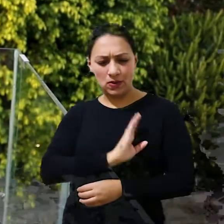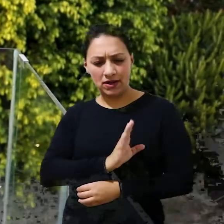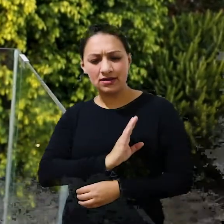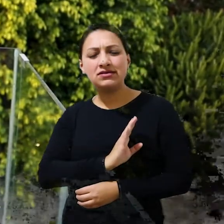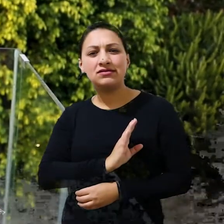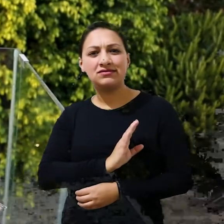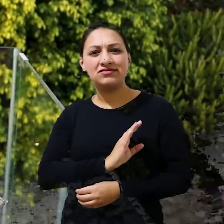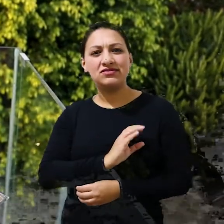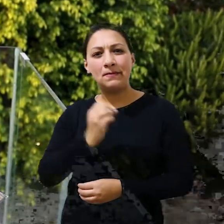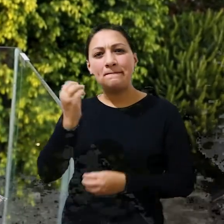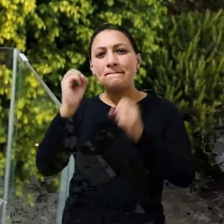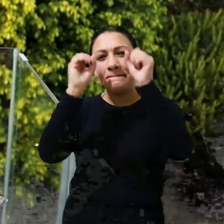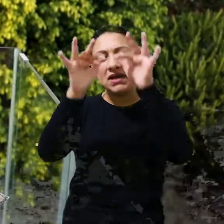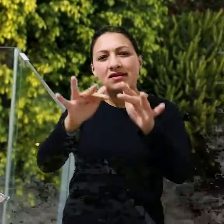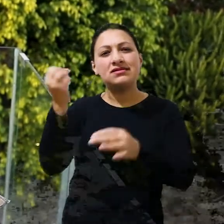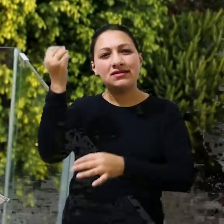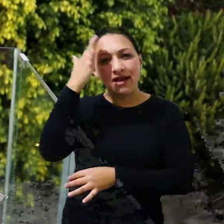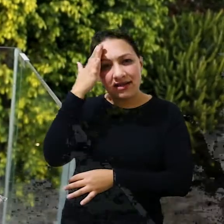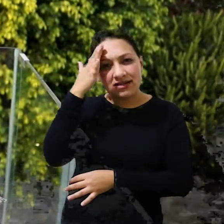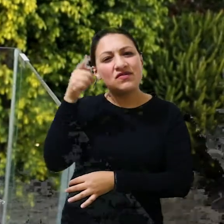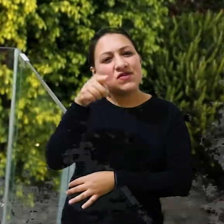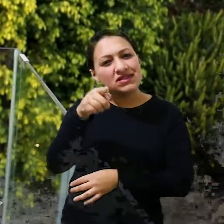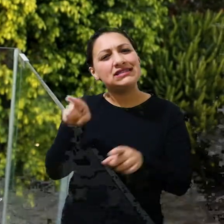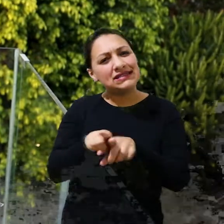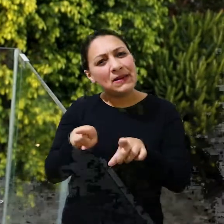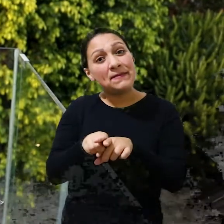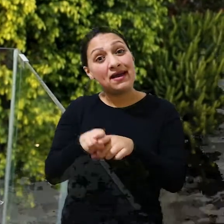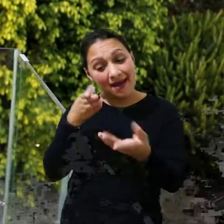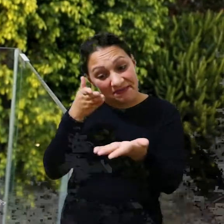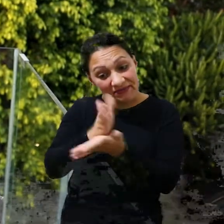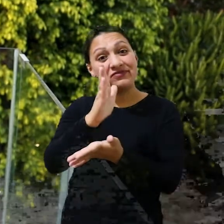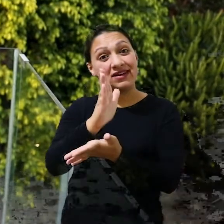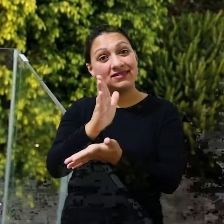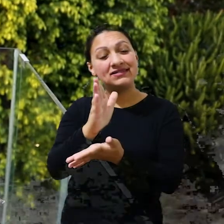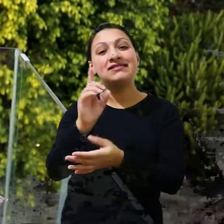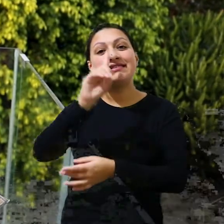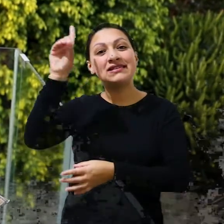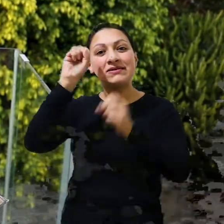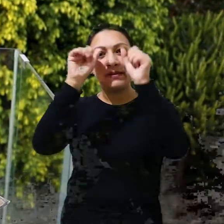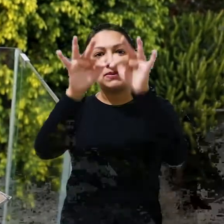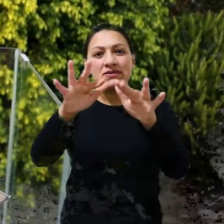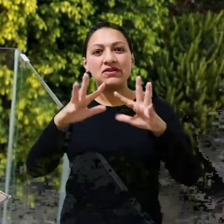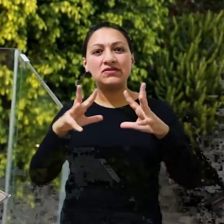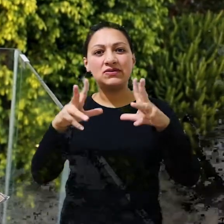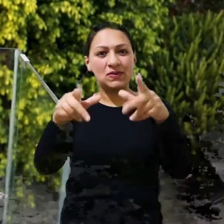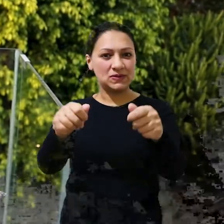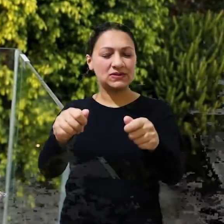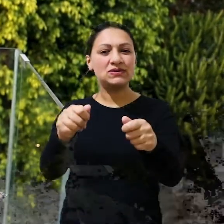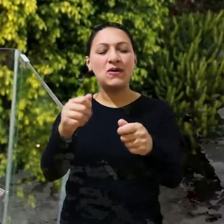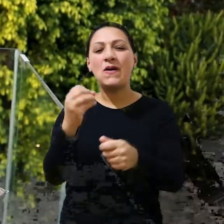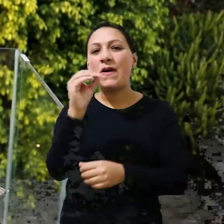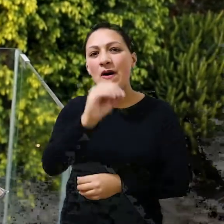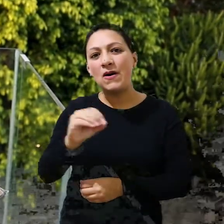e você ser também uma pessoa aprovada em Cristo Jesus. Deus abençoe a todos um ótimo e abençoado dia.